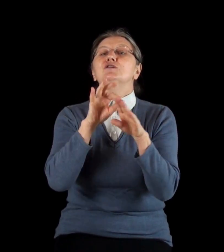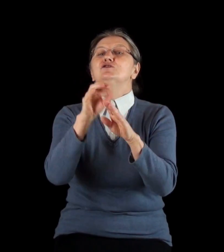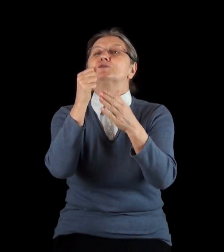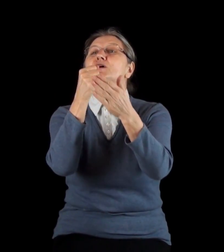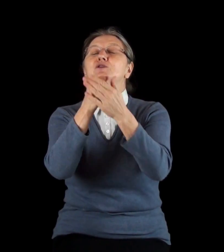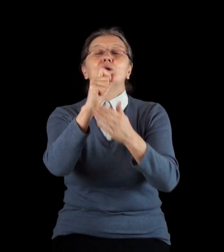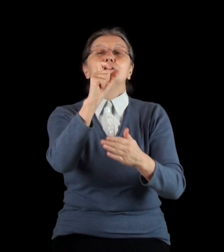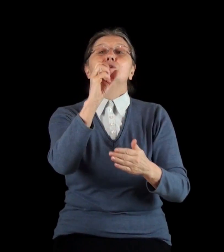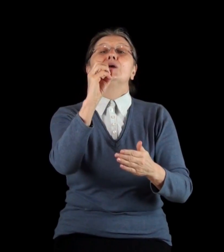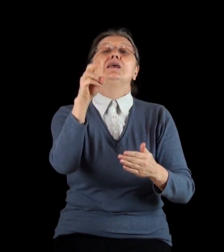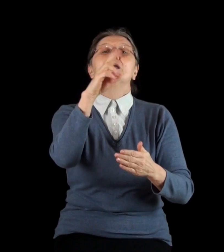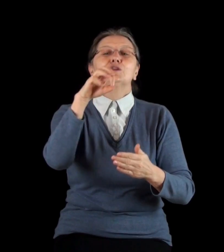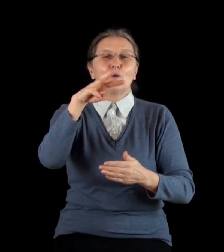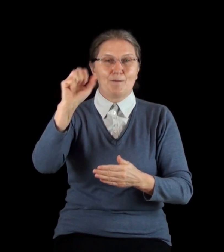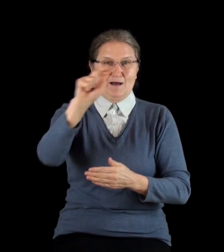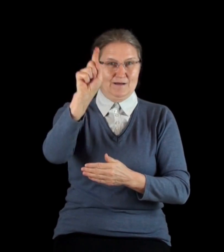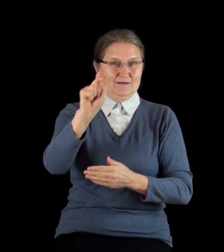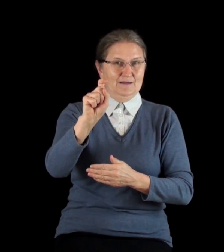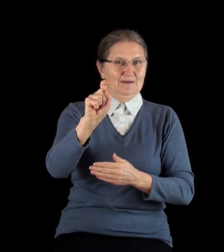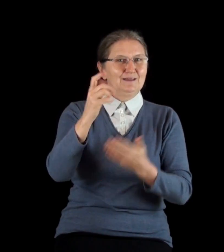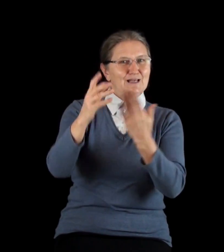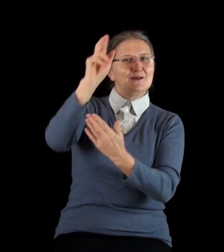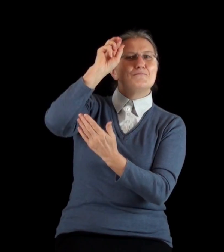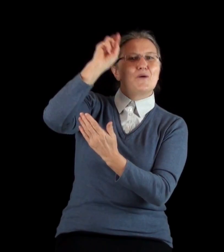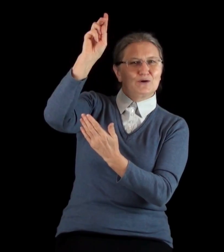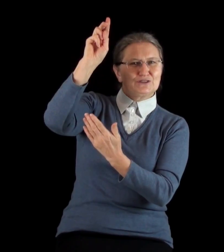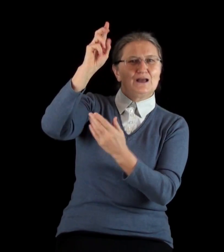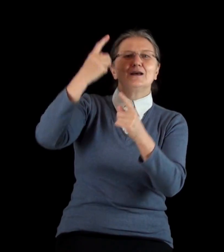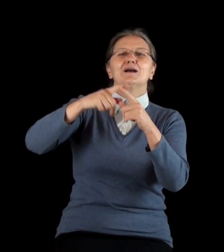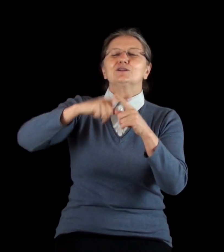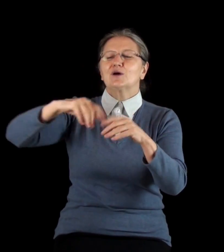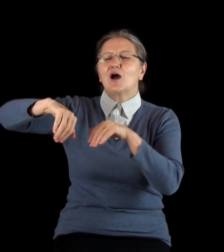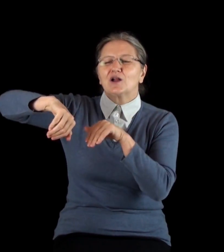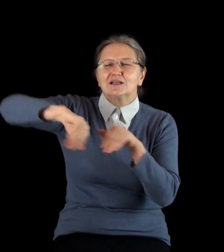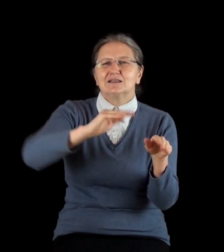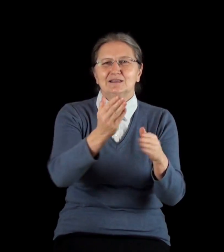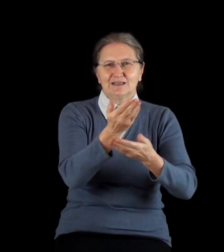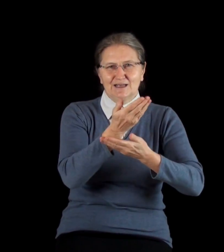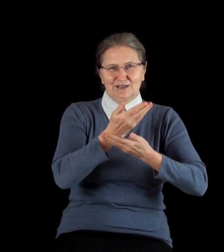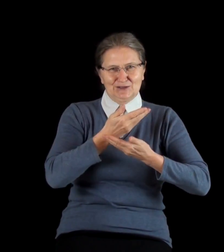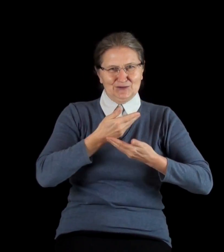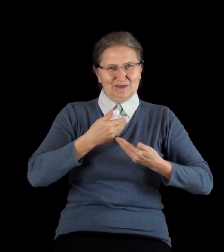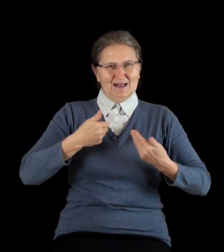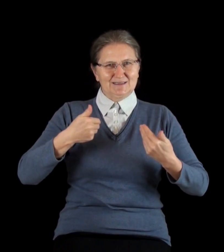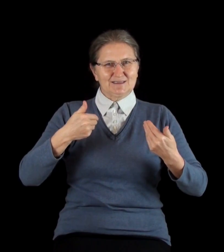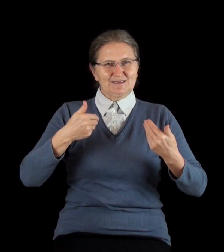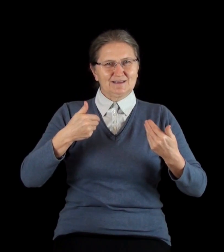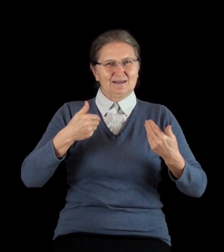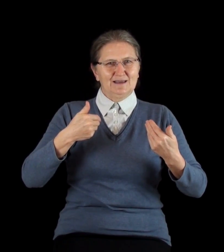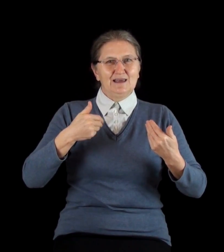доведет меня до Эдома? Не Ты ли, Боже, Который отринул нас, И не